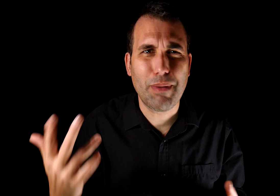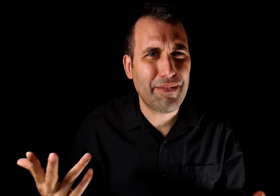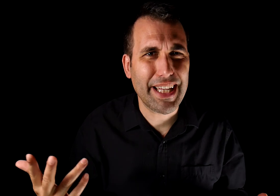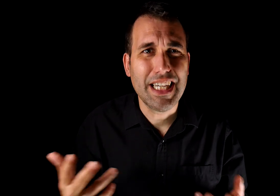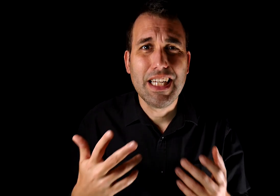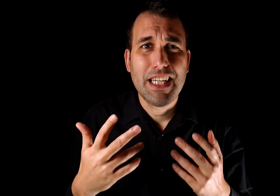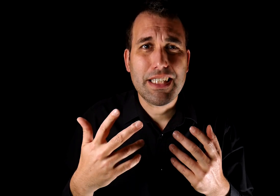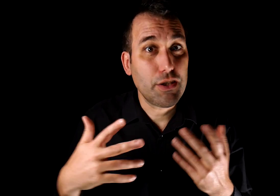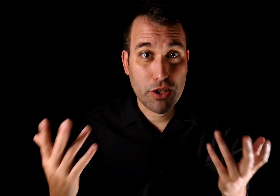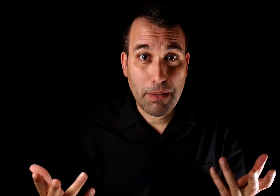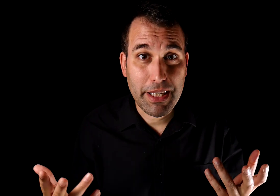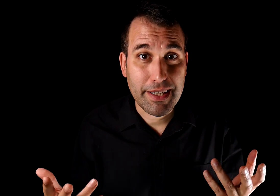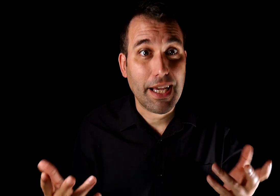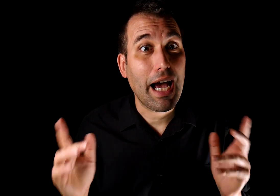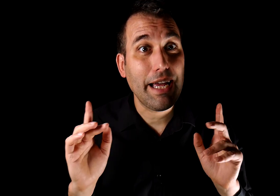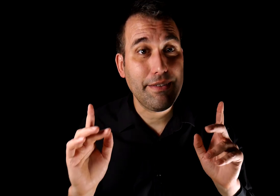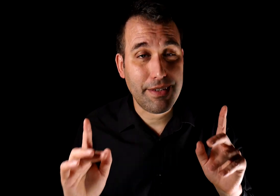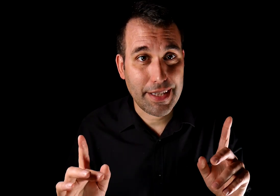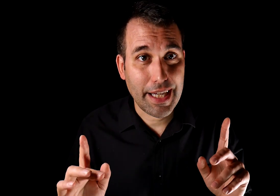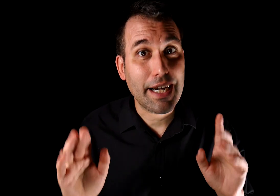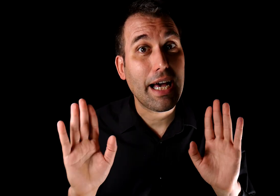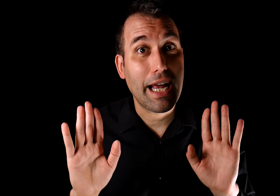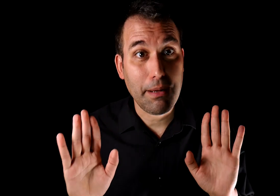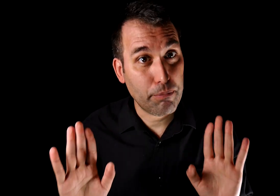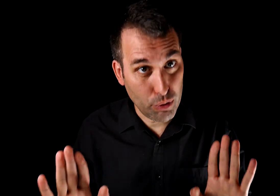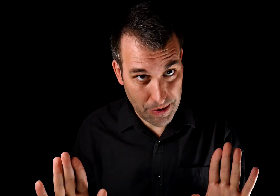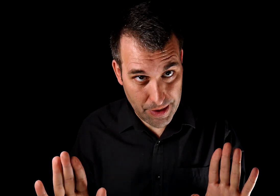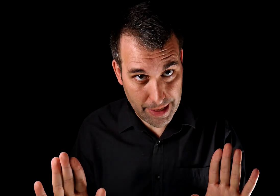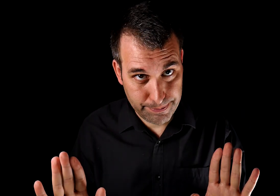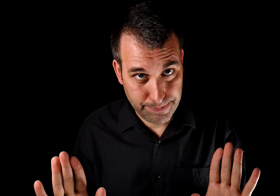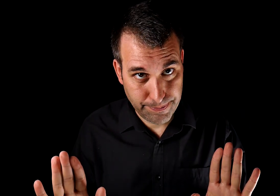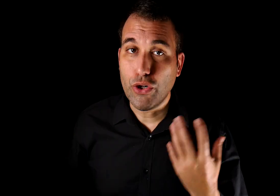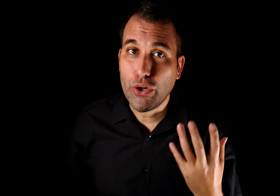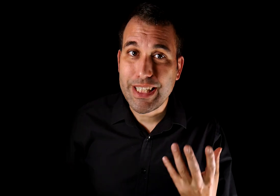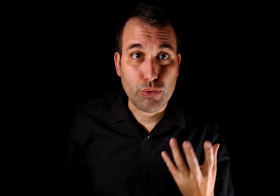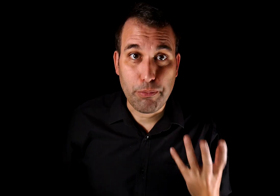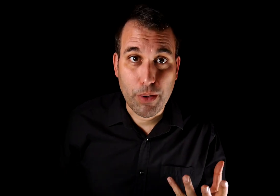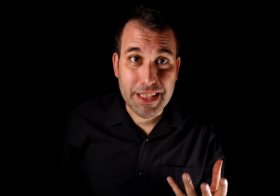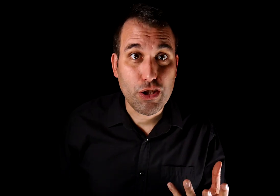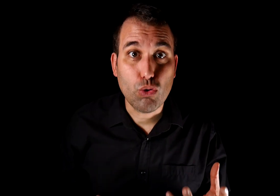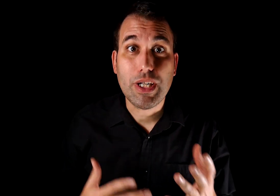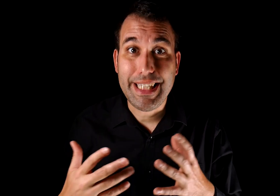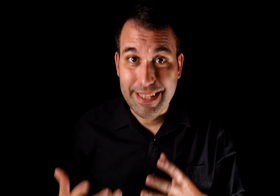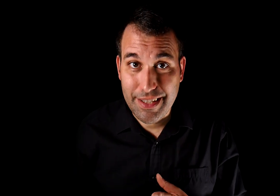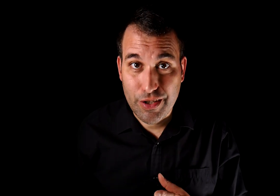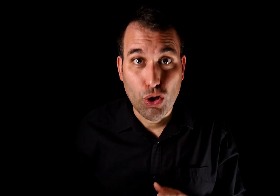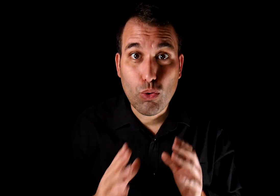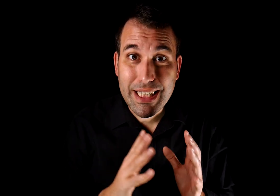malvada, sino simplemente a incitar a la prudencia. No es una prueba, sino un indicio, una